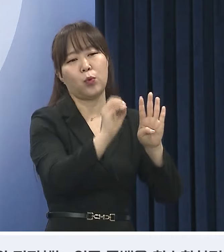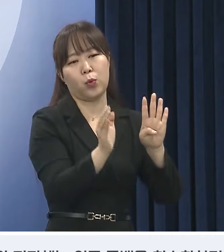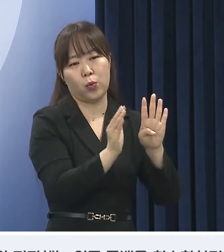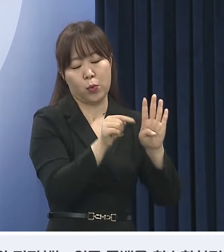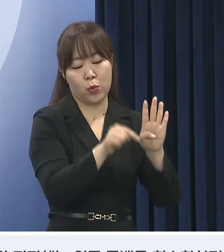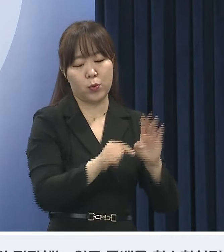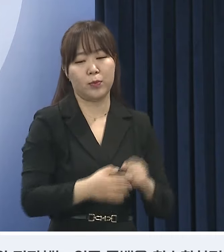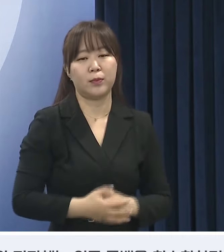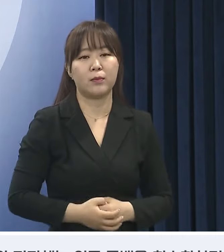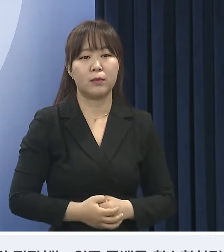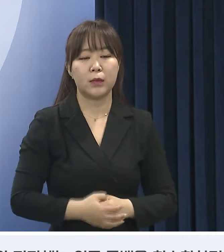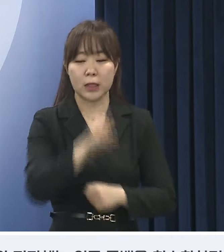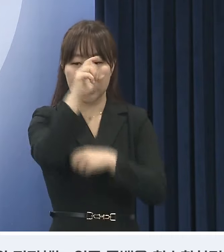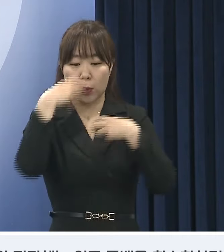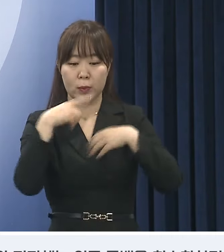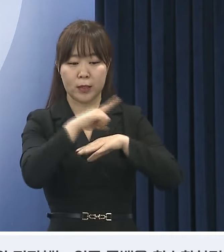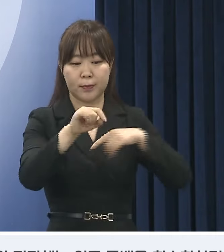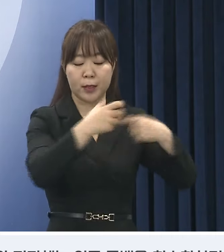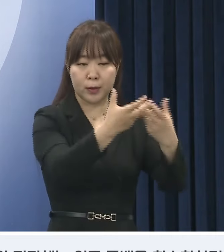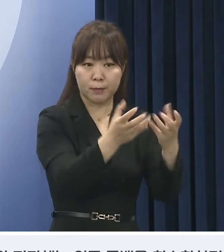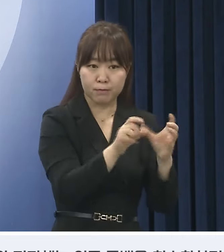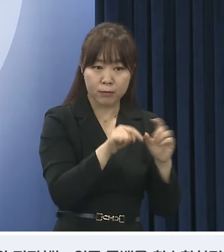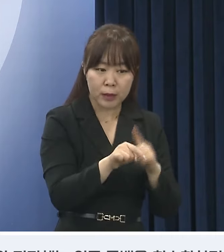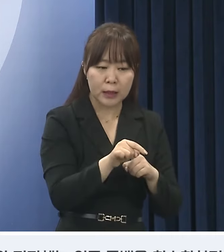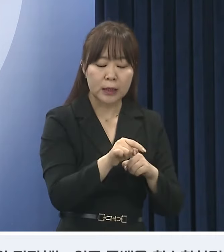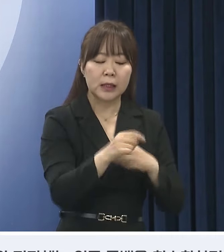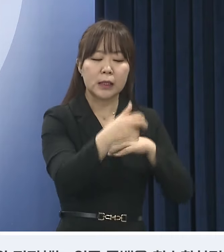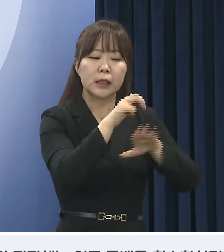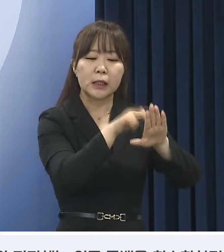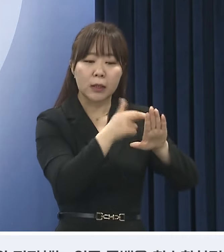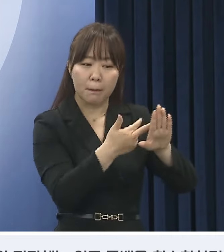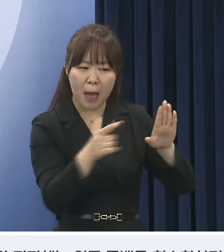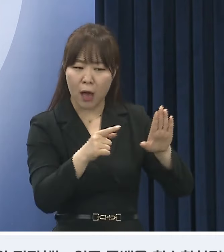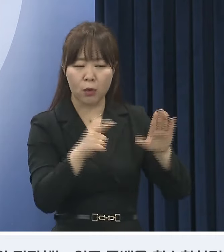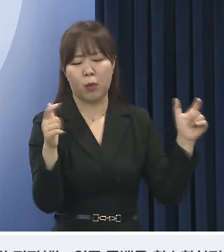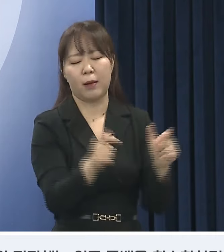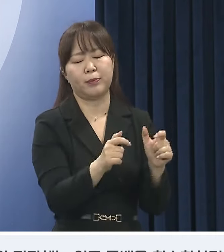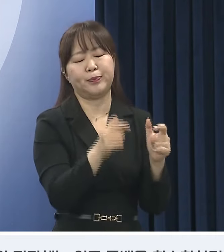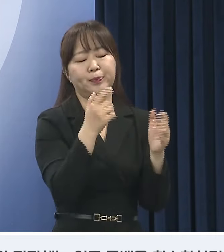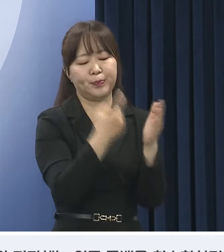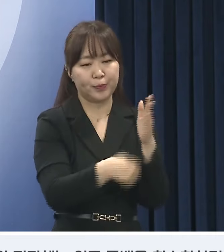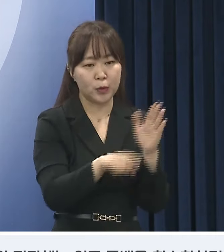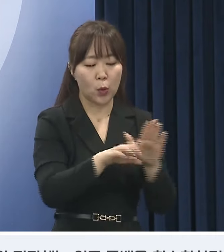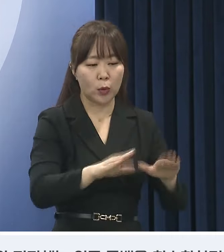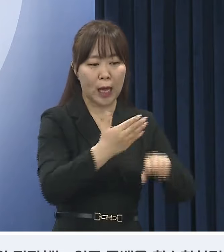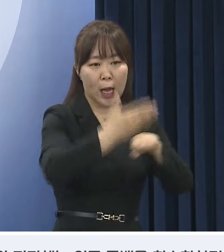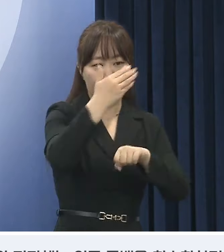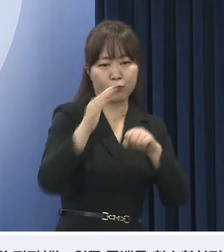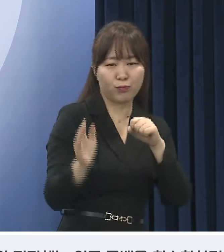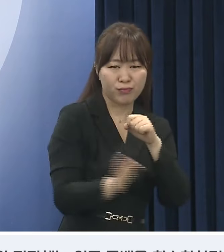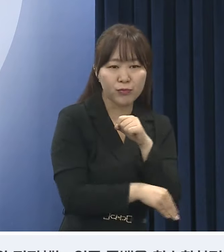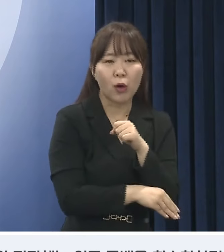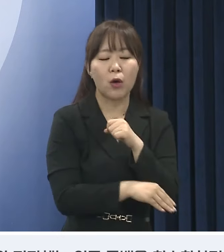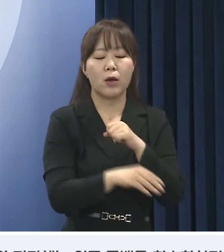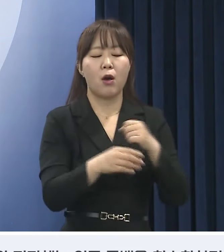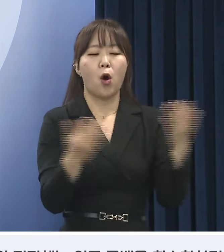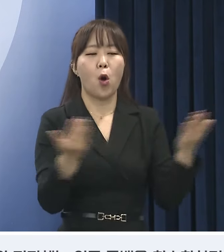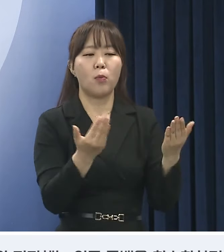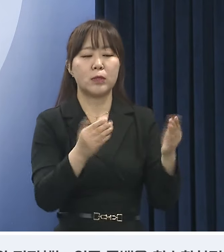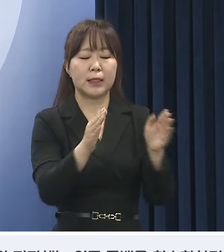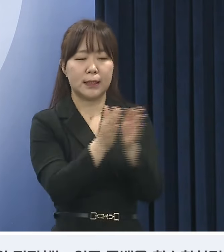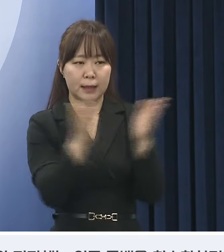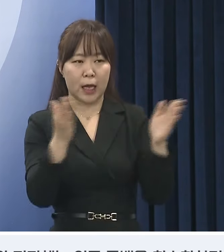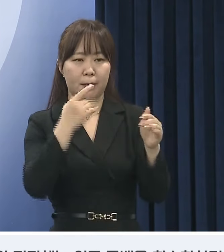수준이지만 정부와 지자체는 의료 공백을 최소화하기 위해 오늘 9시를 기점으로 업무 개시